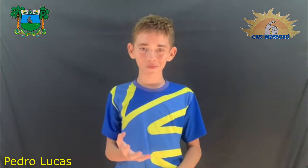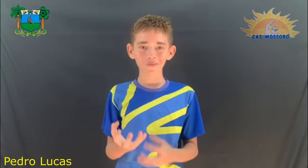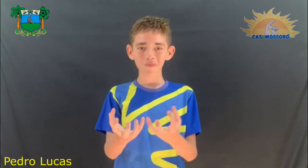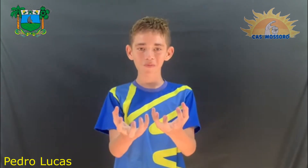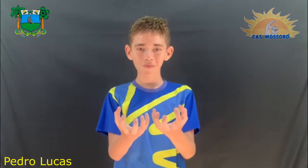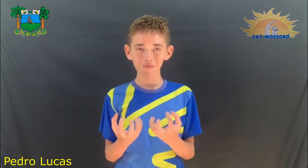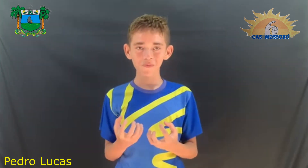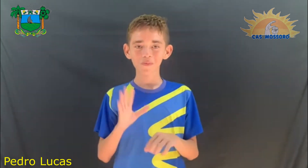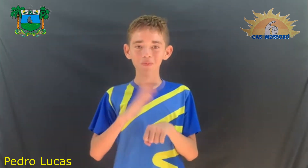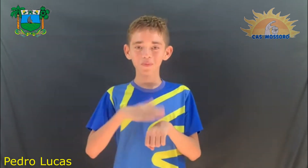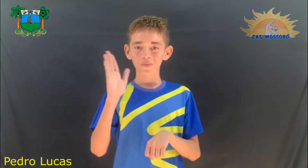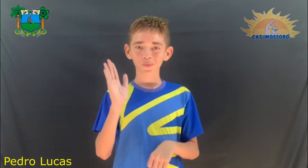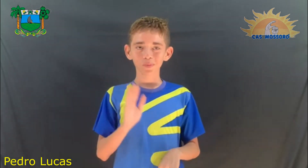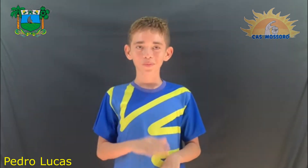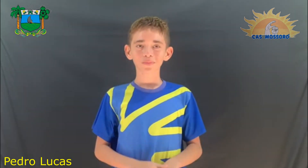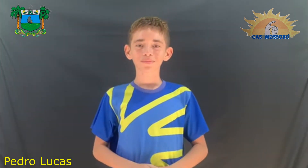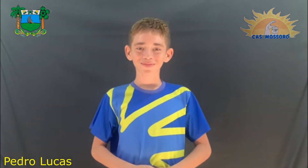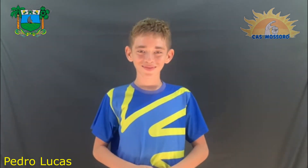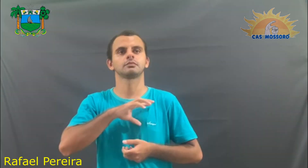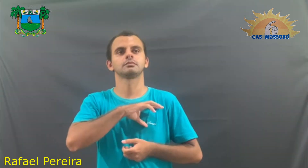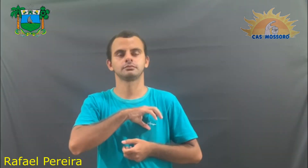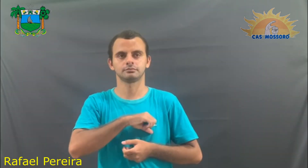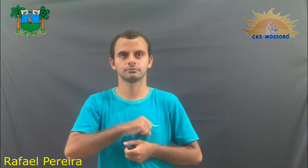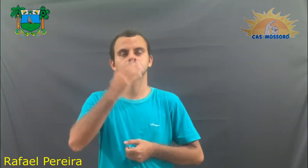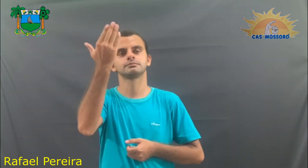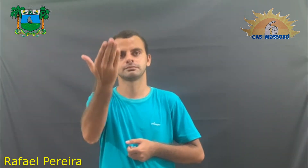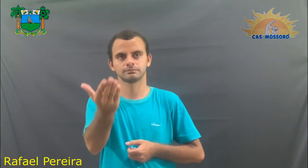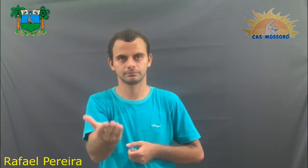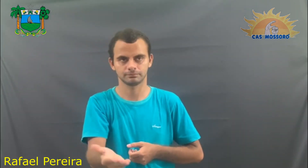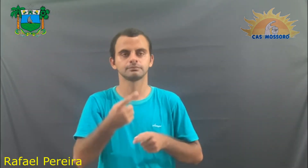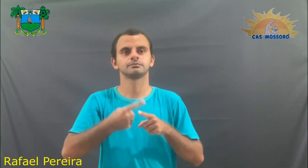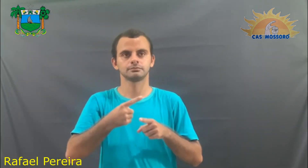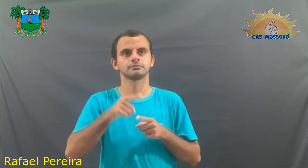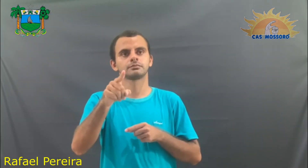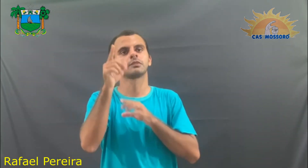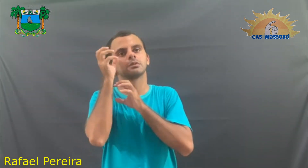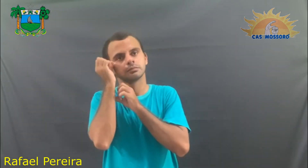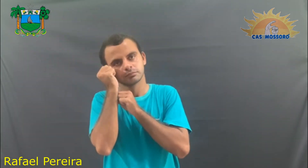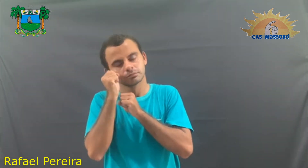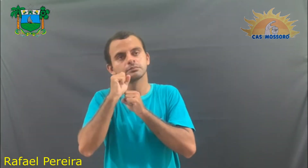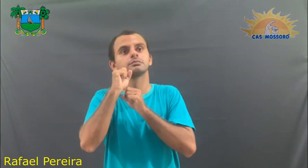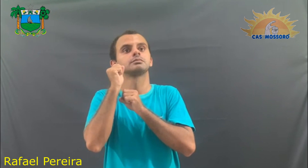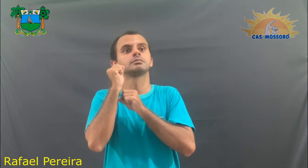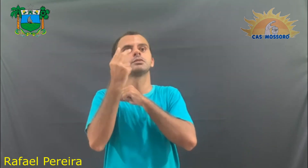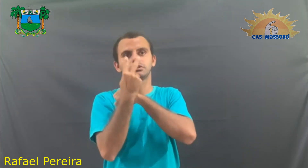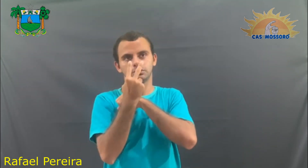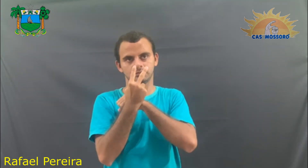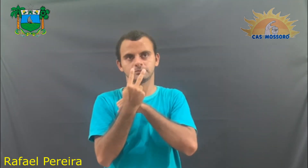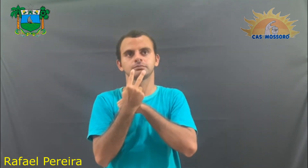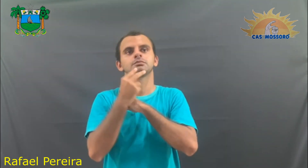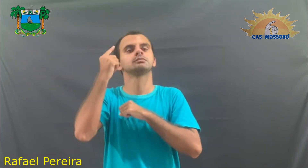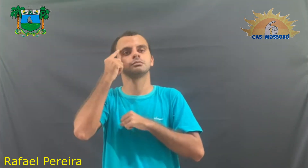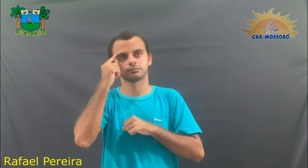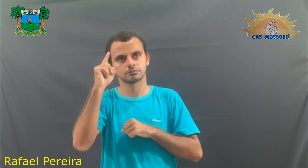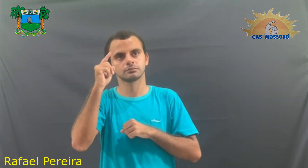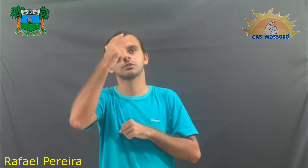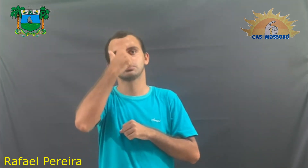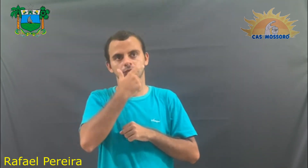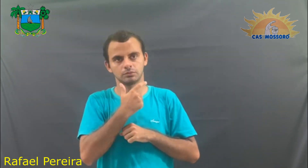bastante pra te amar. Te amar, Mãe, te amar pelas noites mal dormidas, por pensar mais em